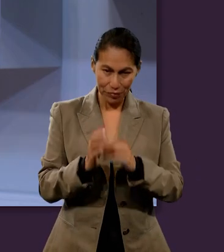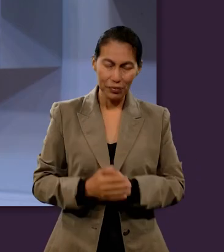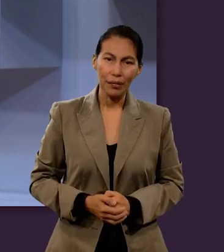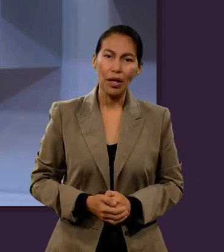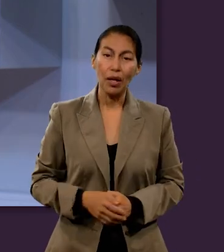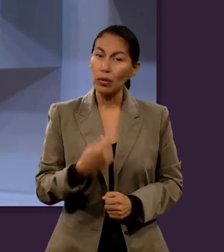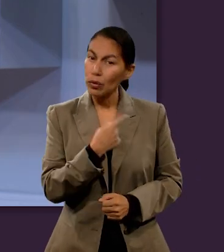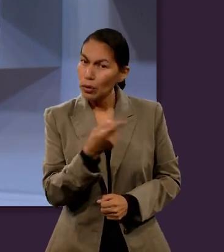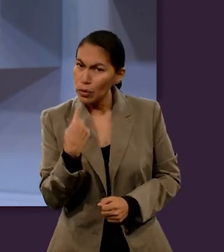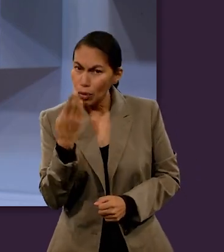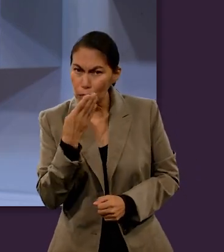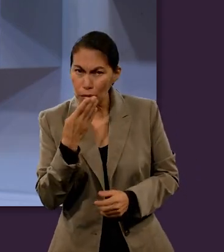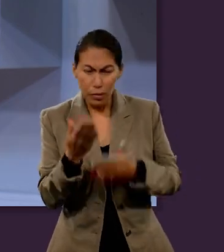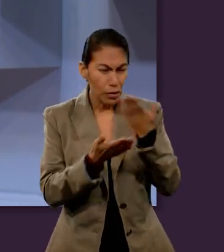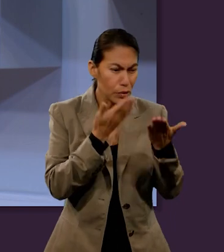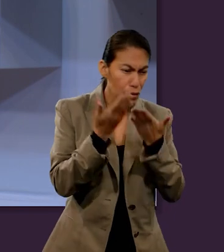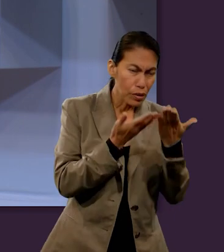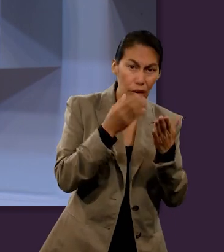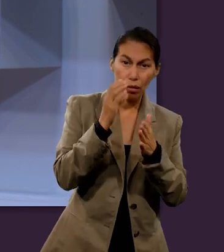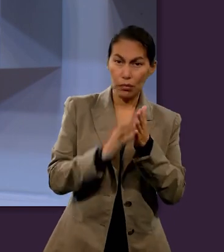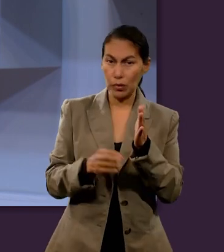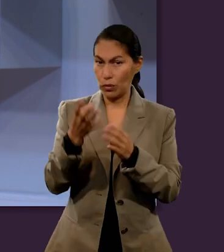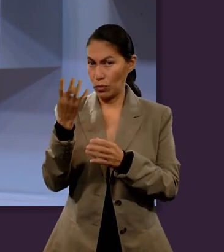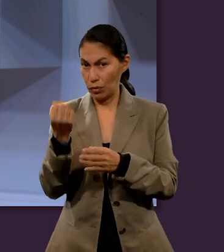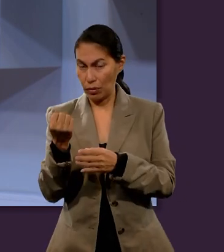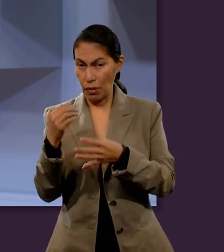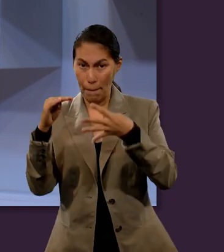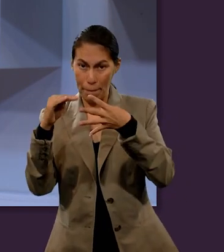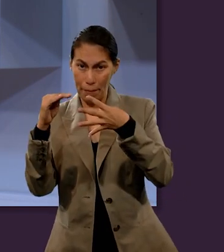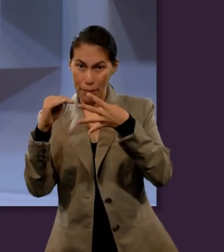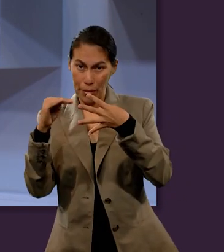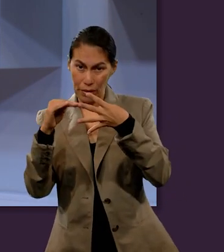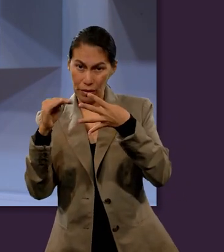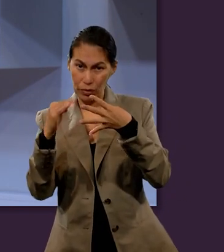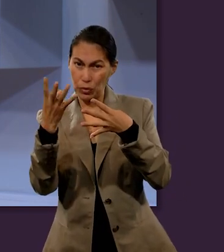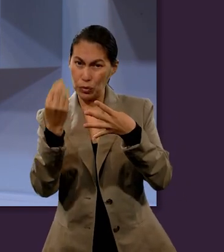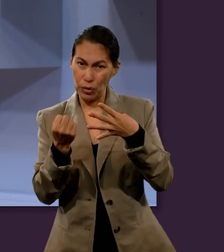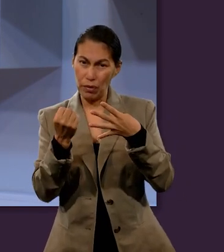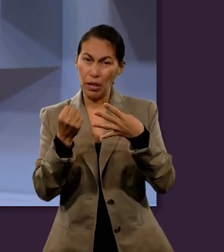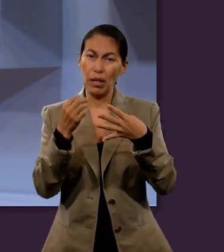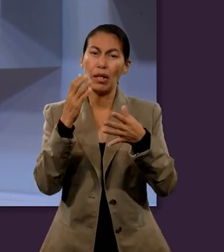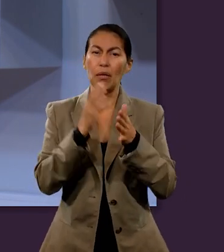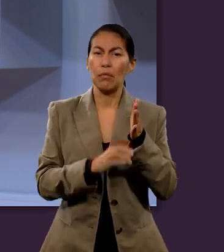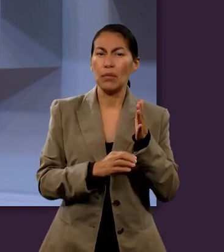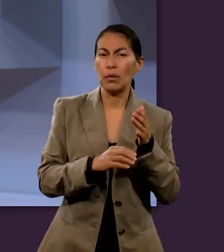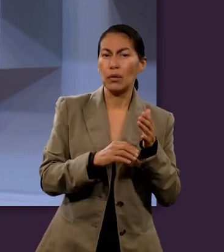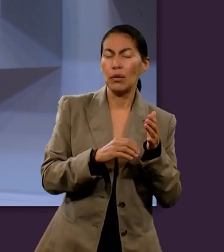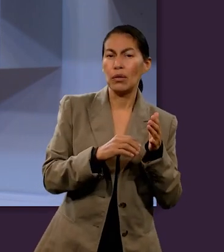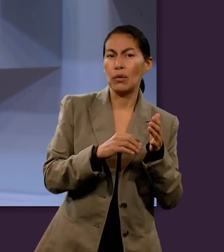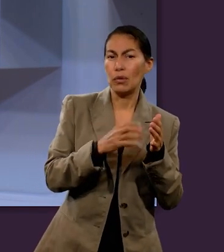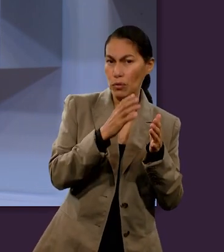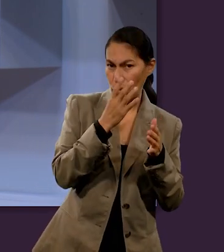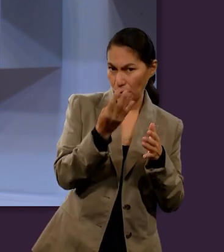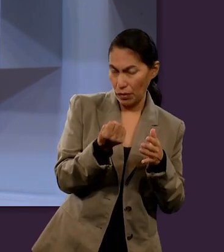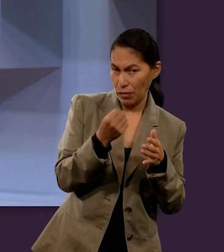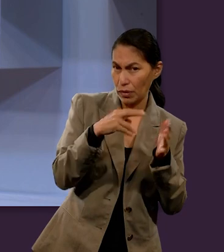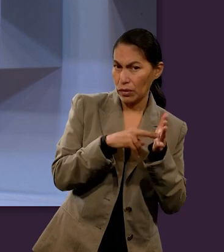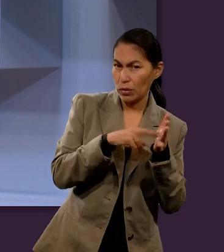estudiamos la Biblia en el capítulo 9 de Marcos, a partir del versículo 42, Jesús empieza a